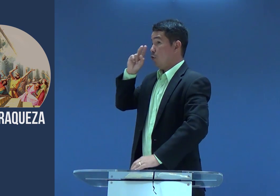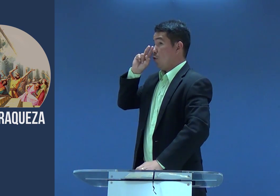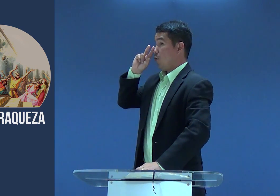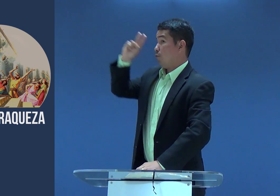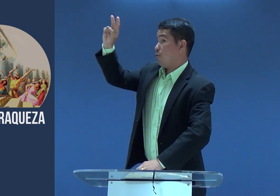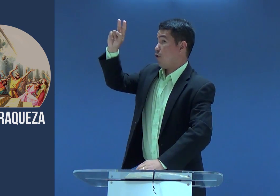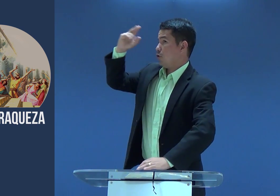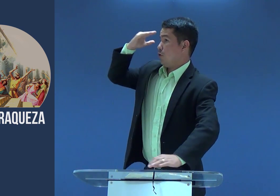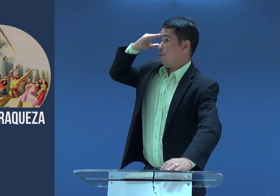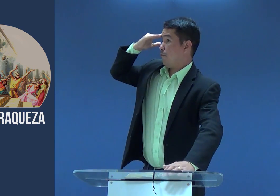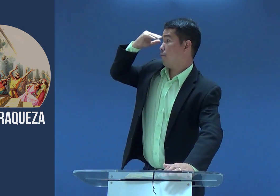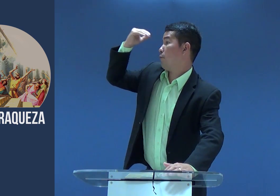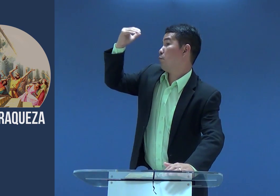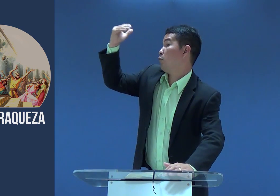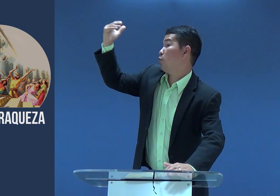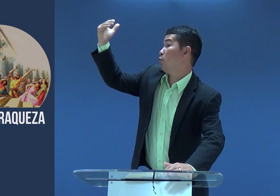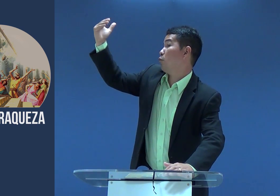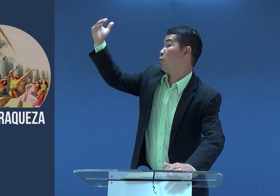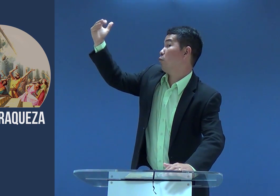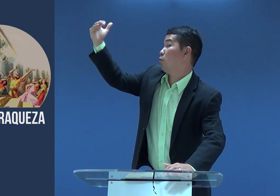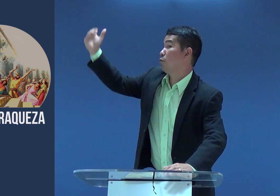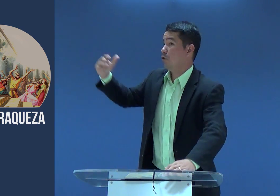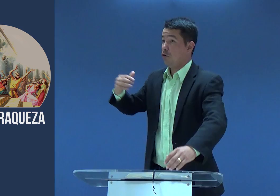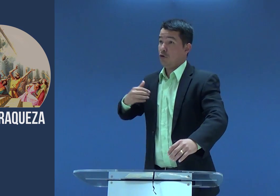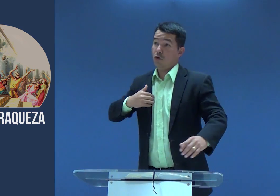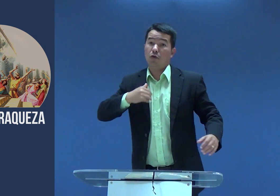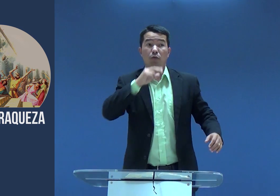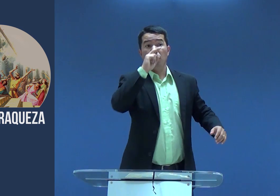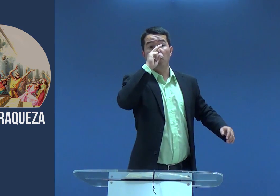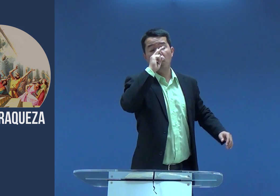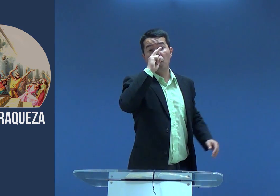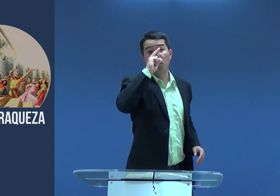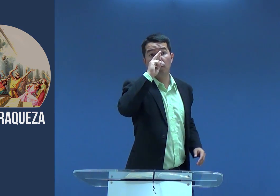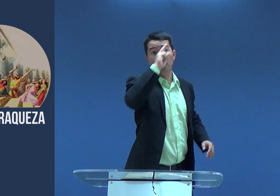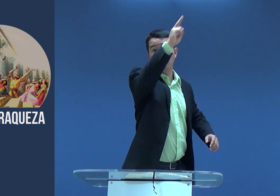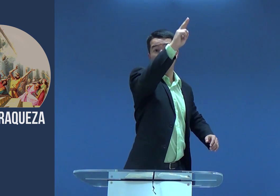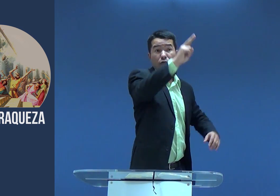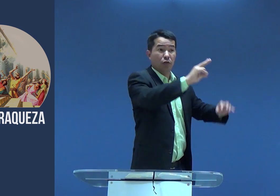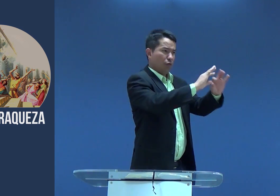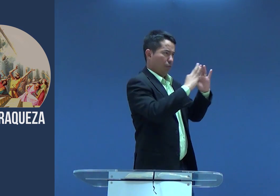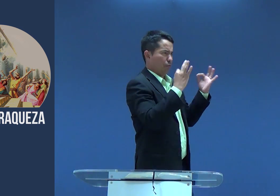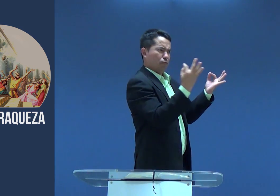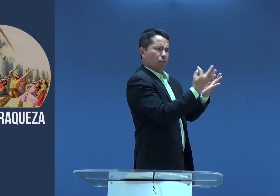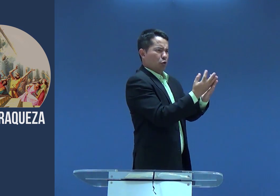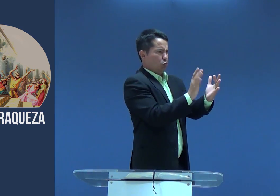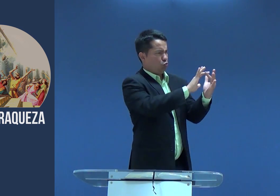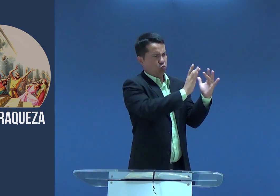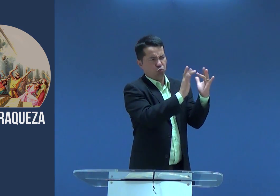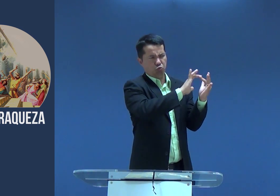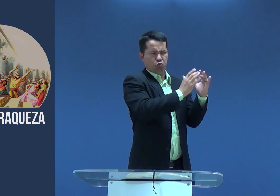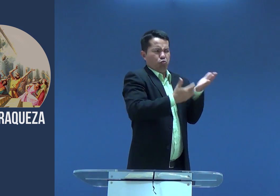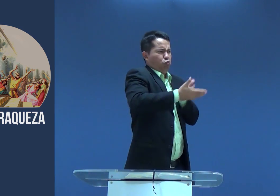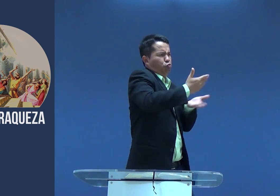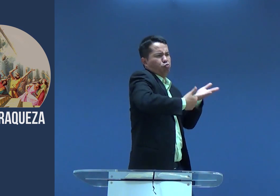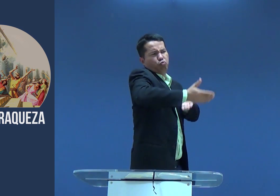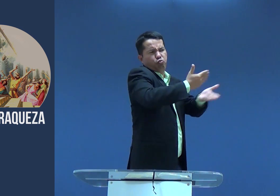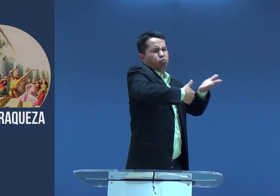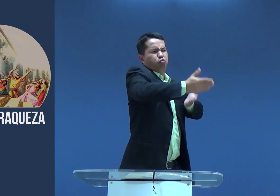não, eu sou forte porque eu sou sábio, sou inteligente, eu sou famoso, porque a família é ótima, nossa